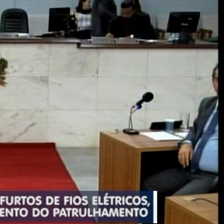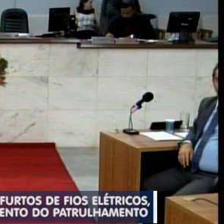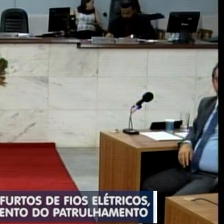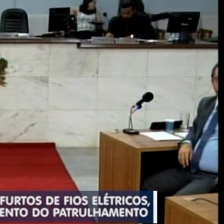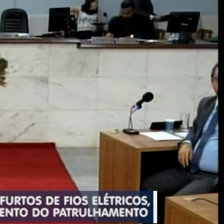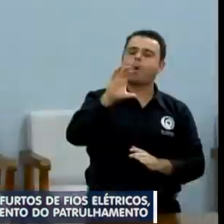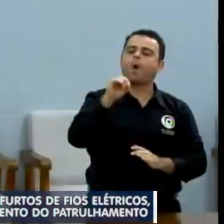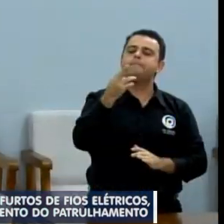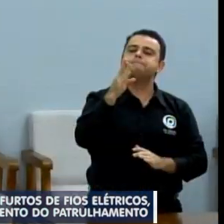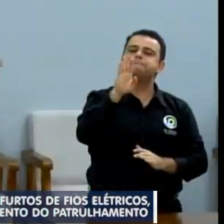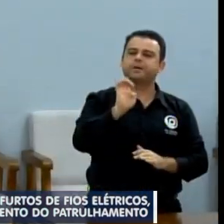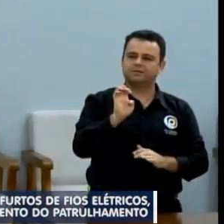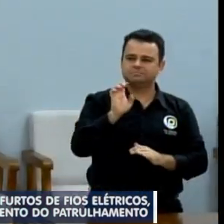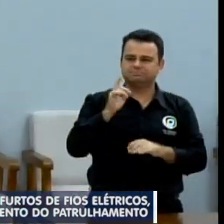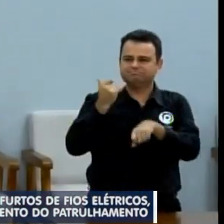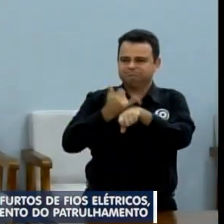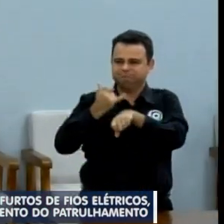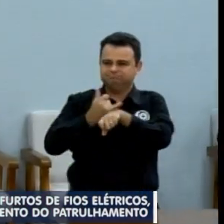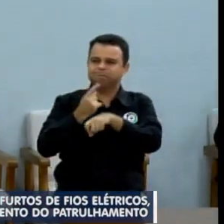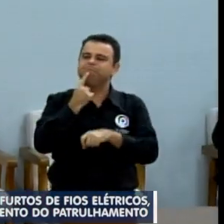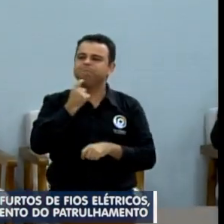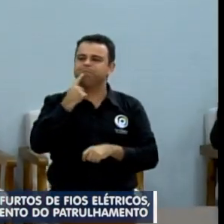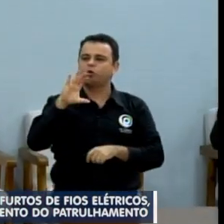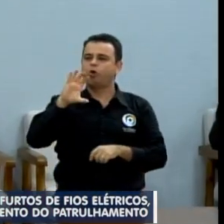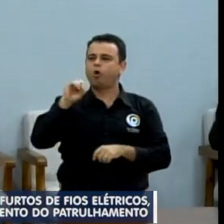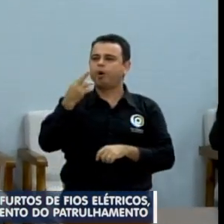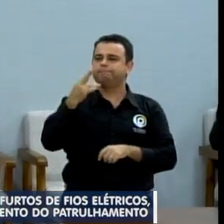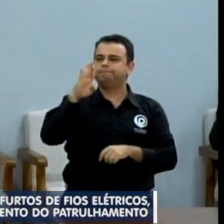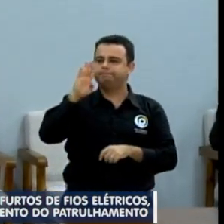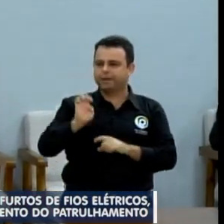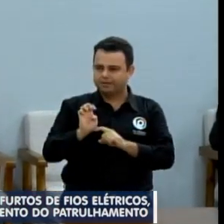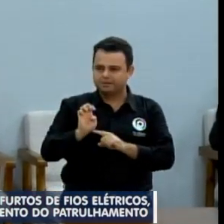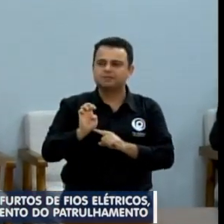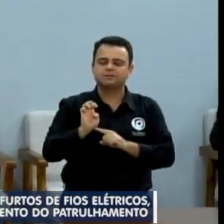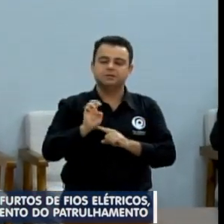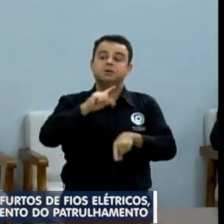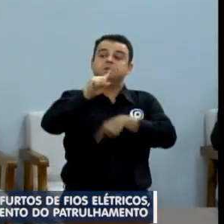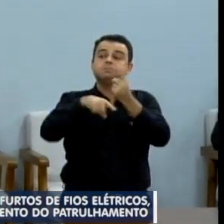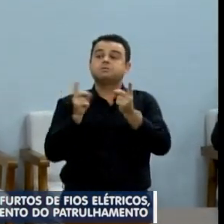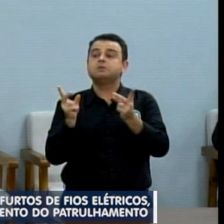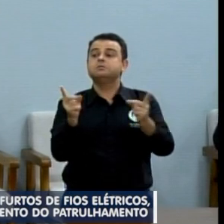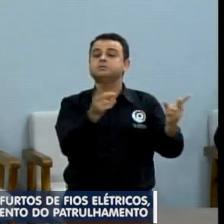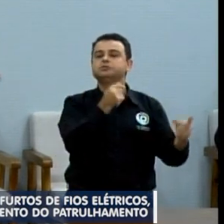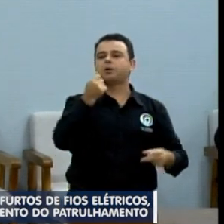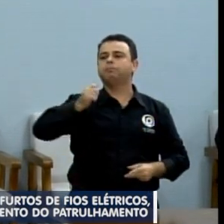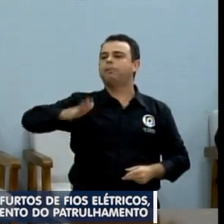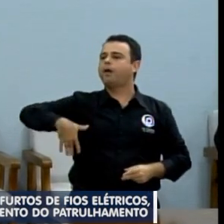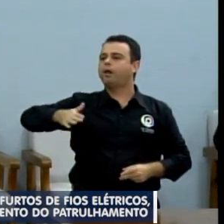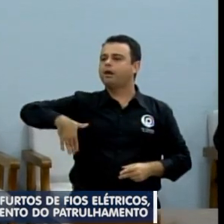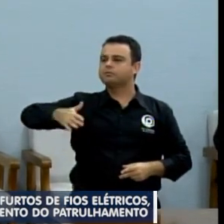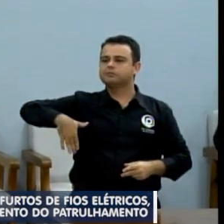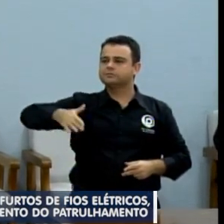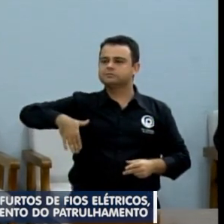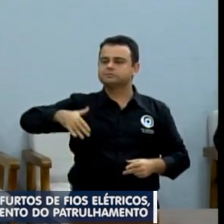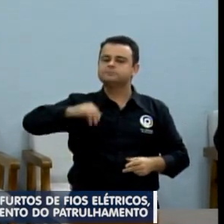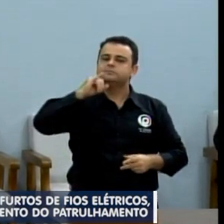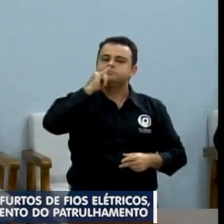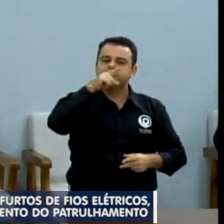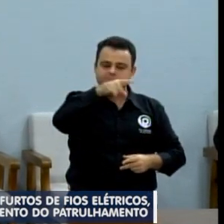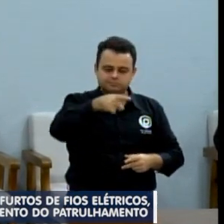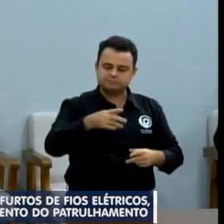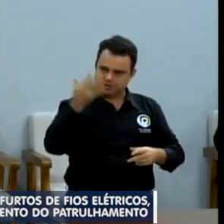eu, algum tempo atrás, pedi uma instalação de um pregraude e roubaram o escorregador do